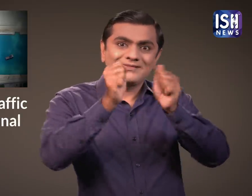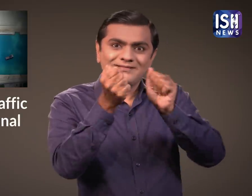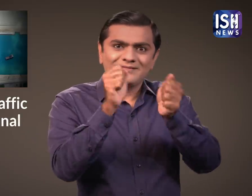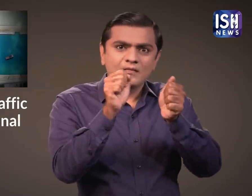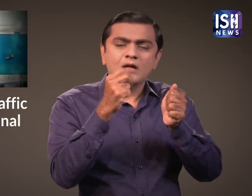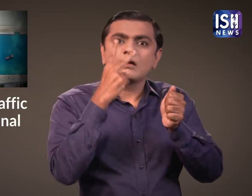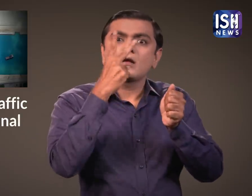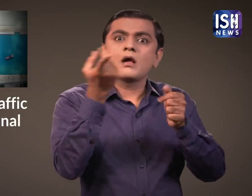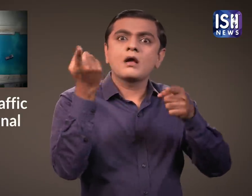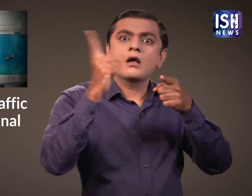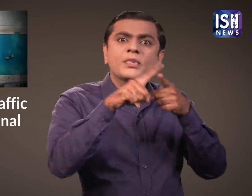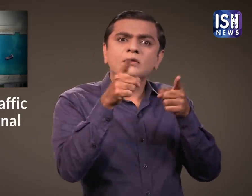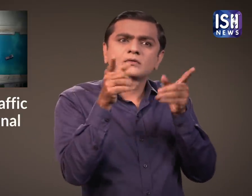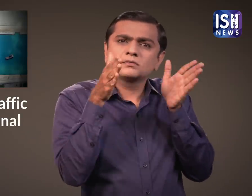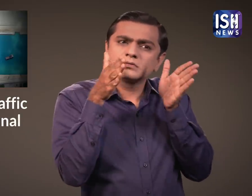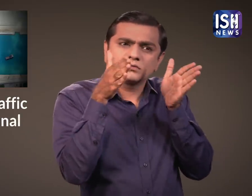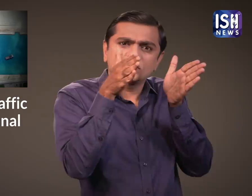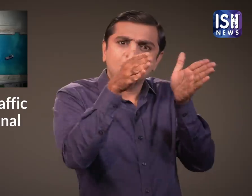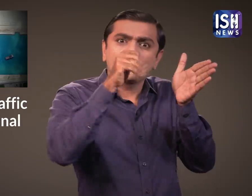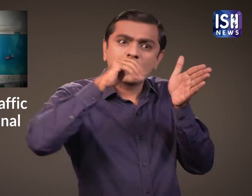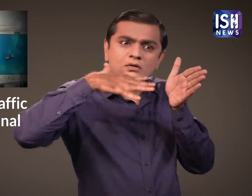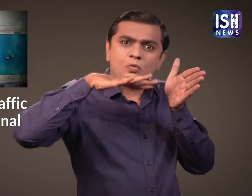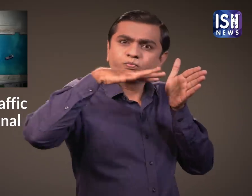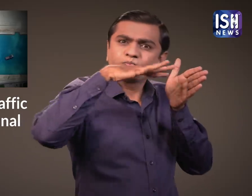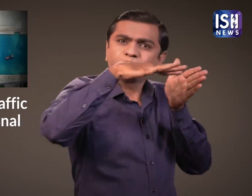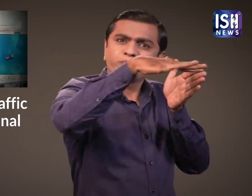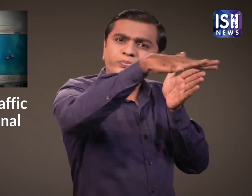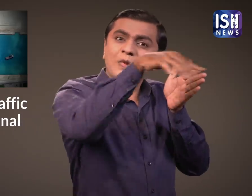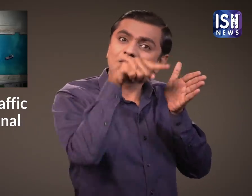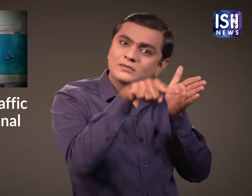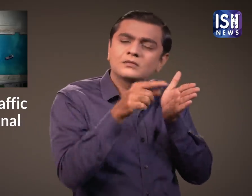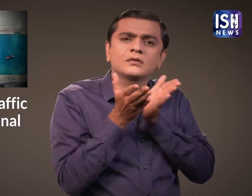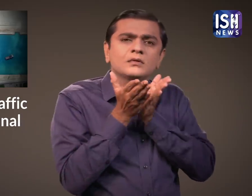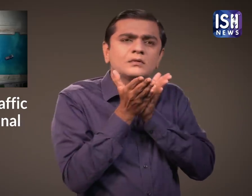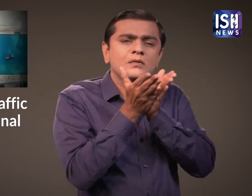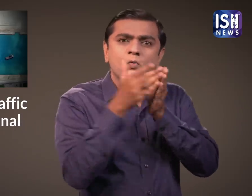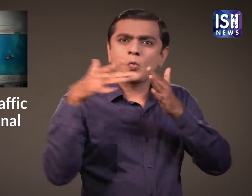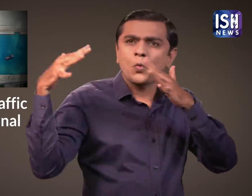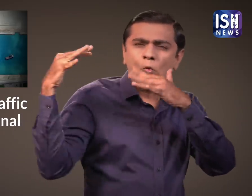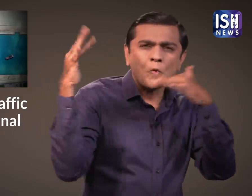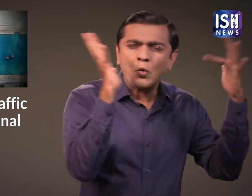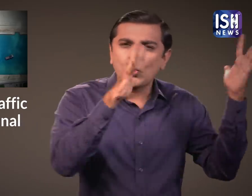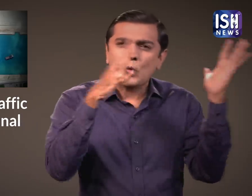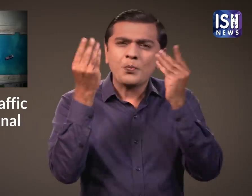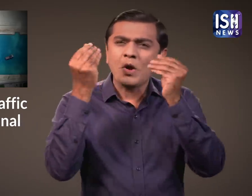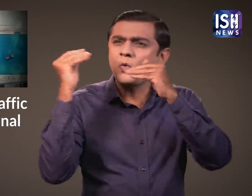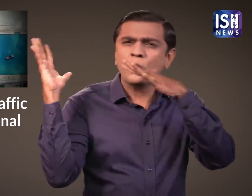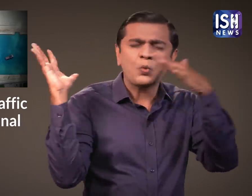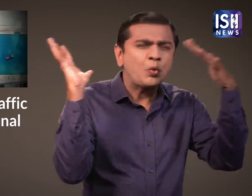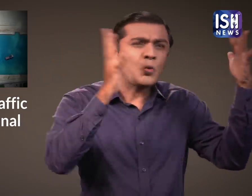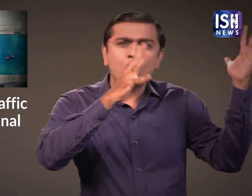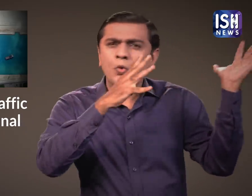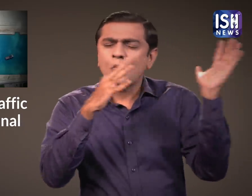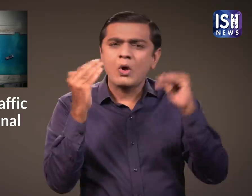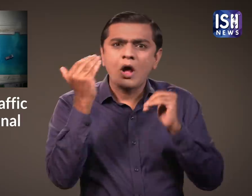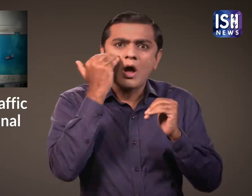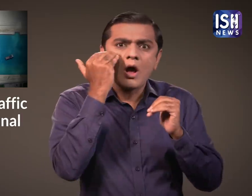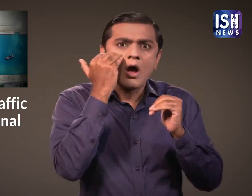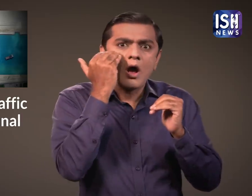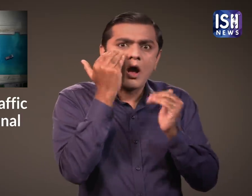नहर में चलते वक्त एक तूफान आया और कम दिखाई देने के कारण जहाज ने अपना संतुलन